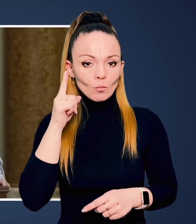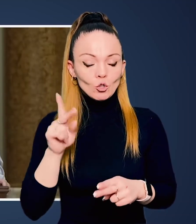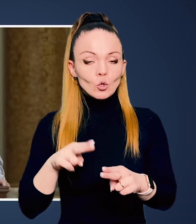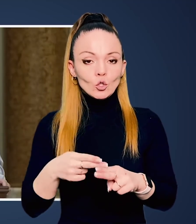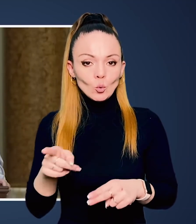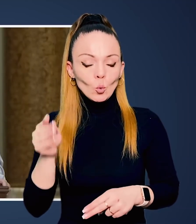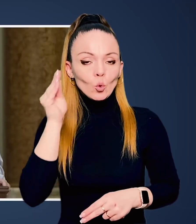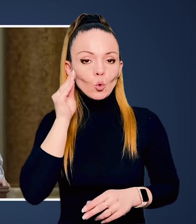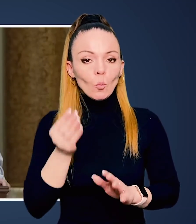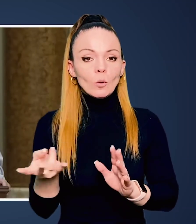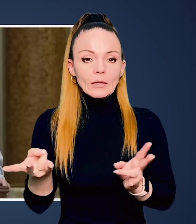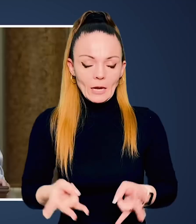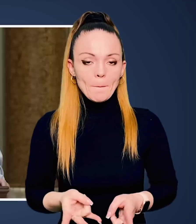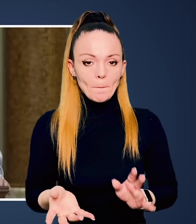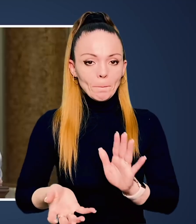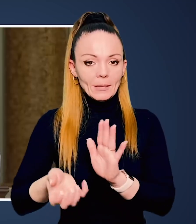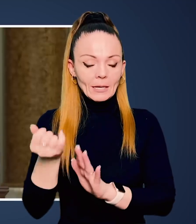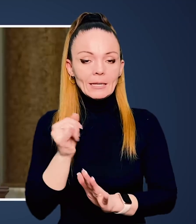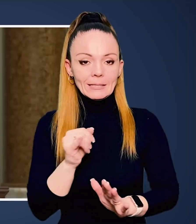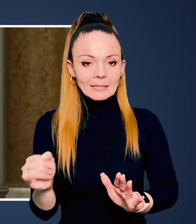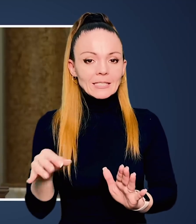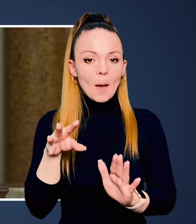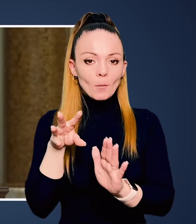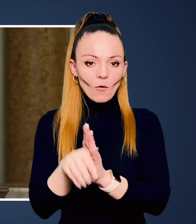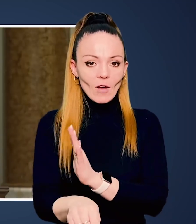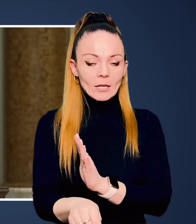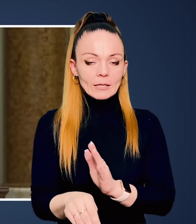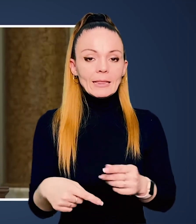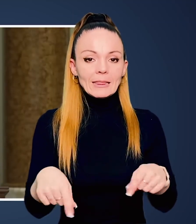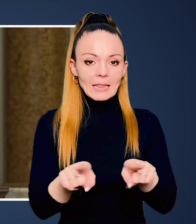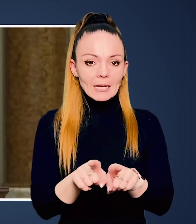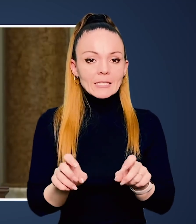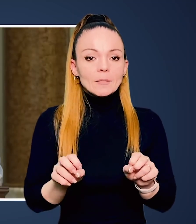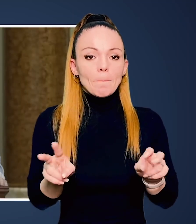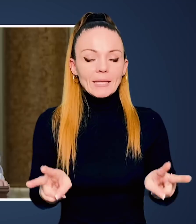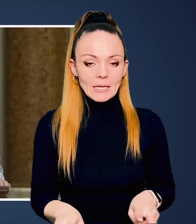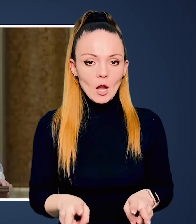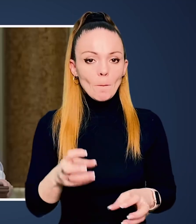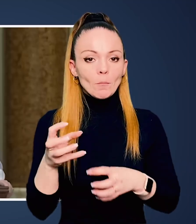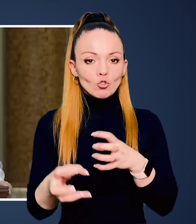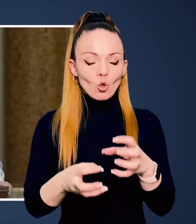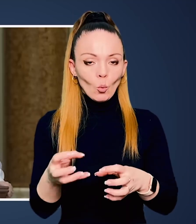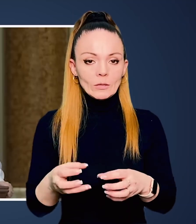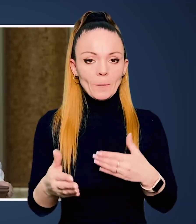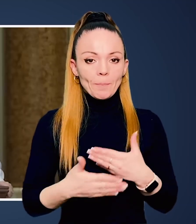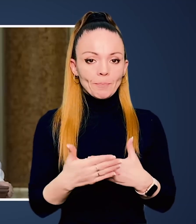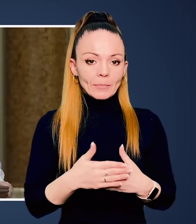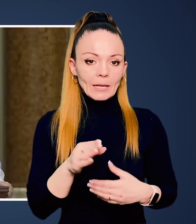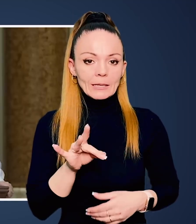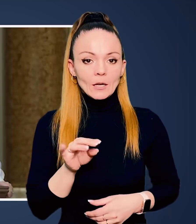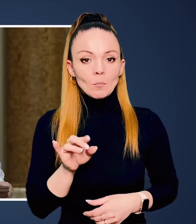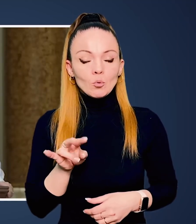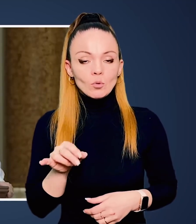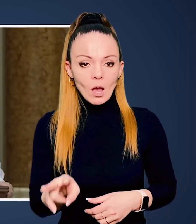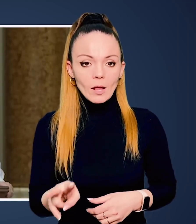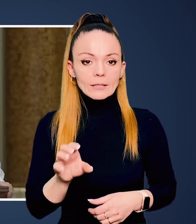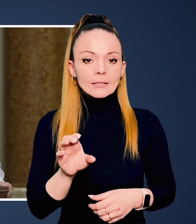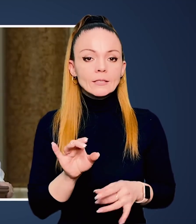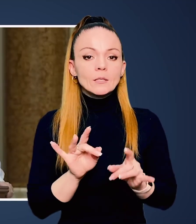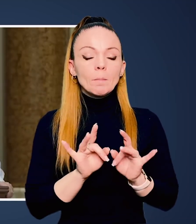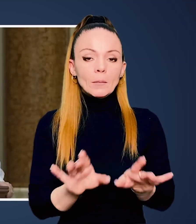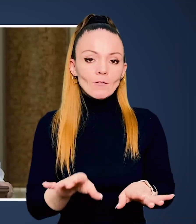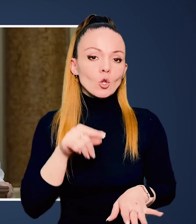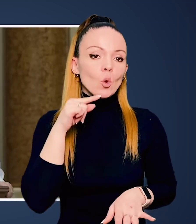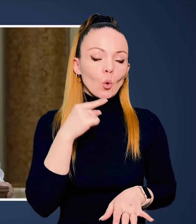Я думаю, що цю думку треба підтримати й запровадити. Такий спеціальний міжнародний трибунал